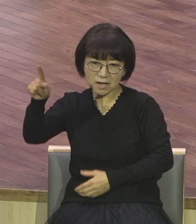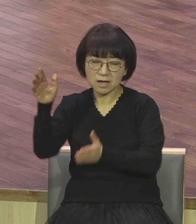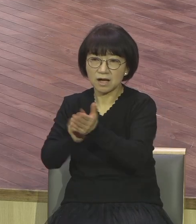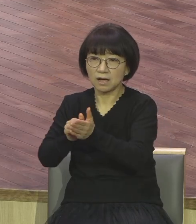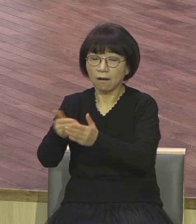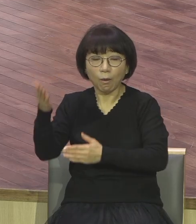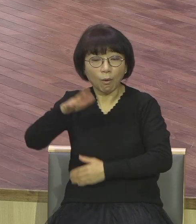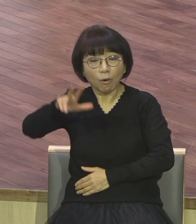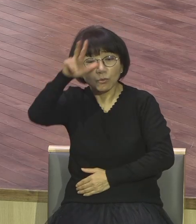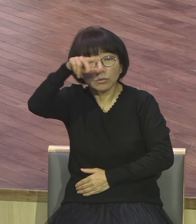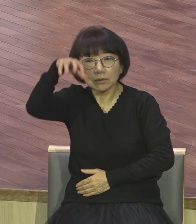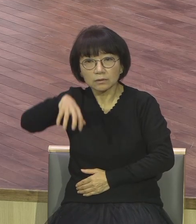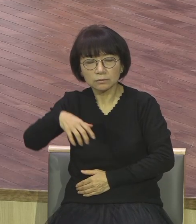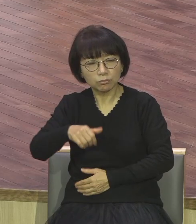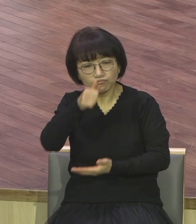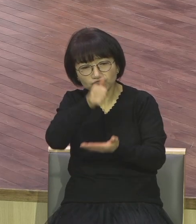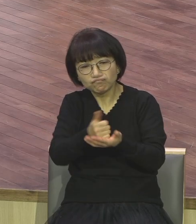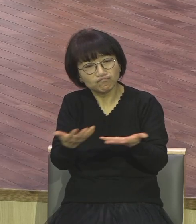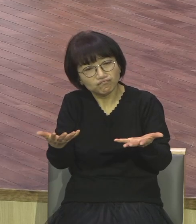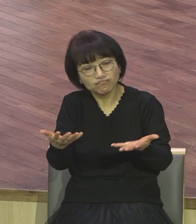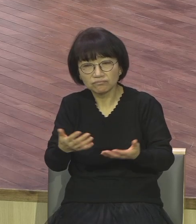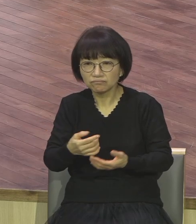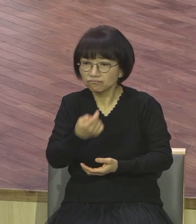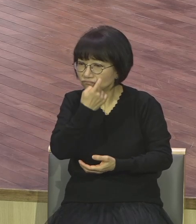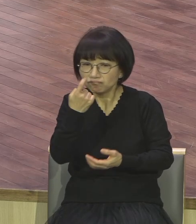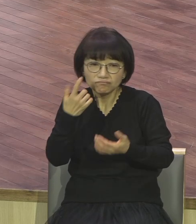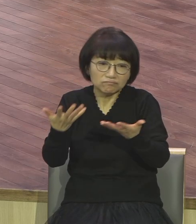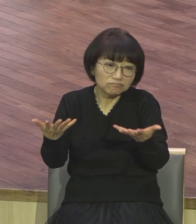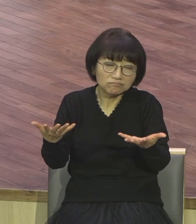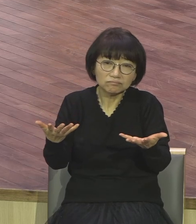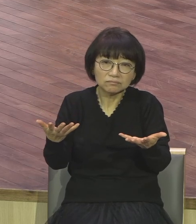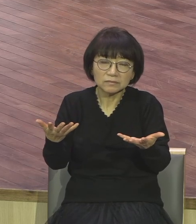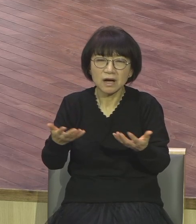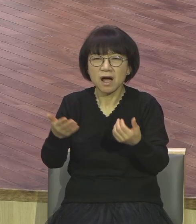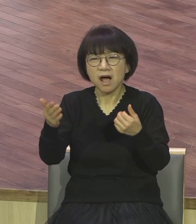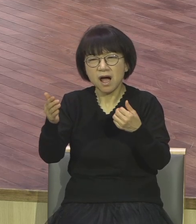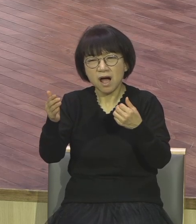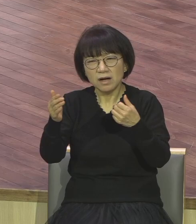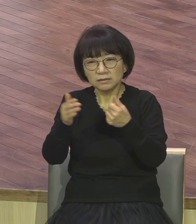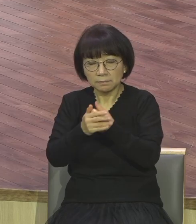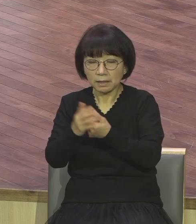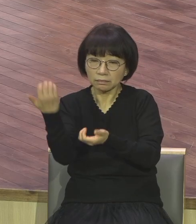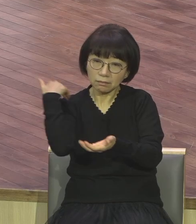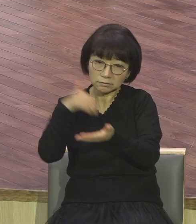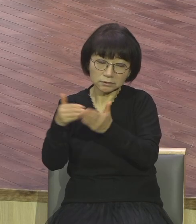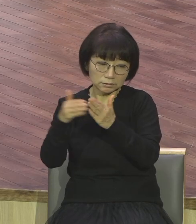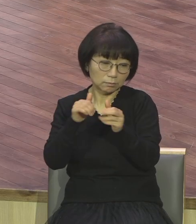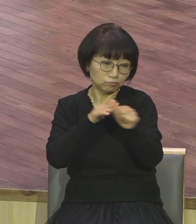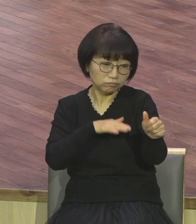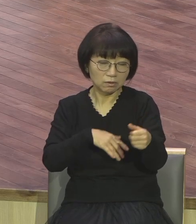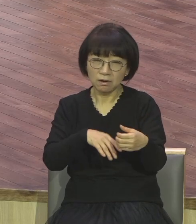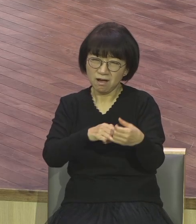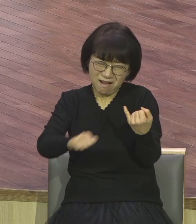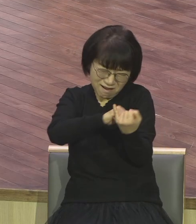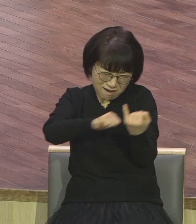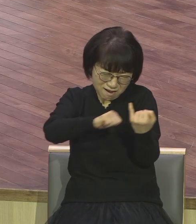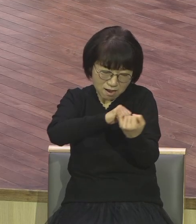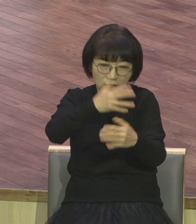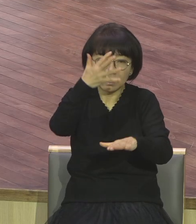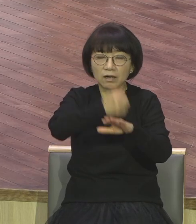없으므로 그렇게 처분 내려가지고 결국은 참혹한 죽음을 당하게